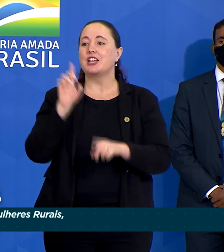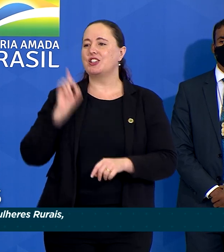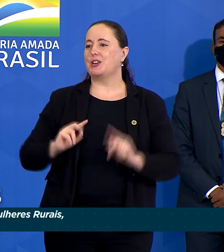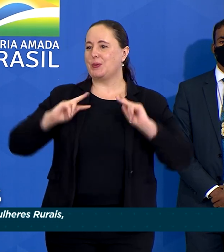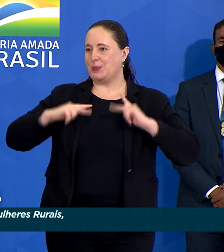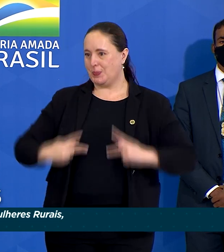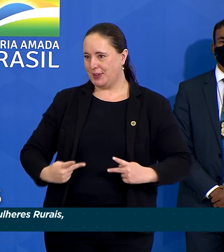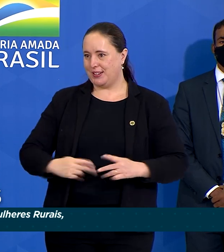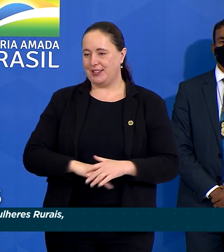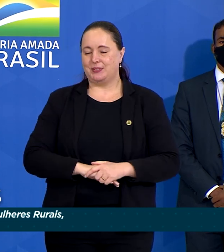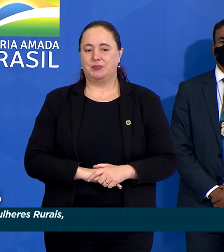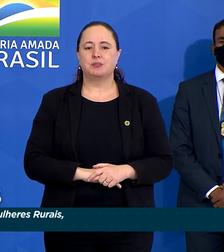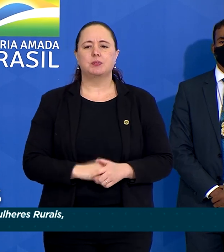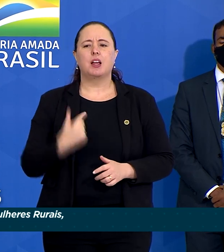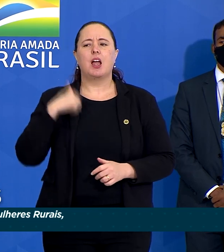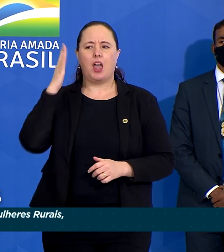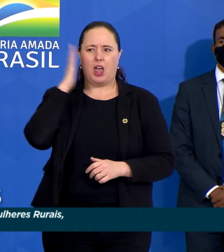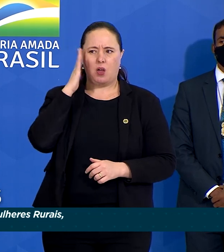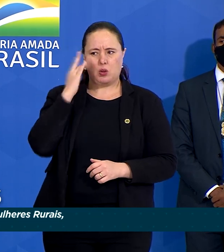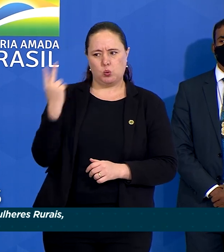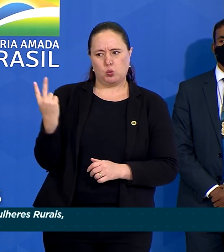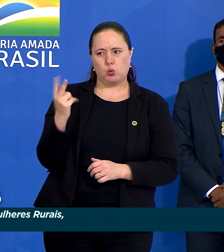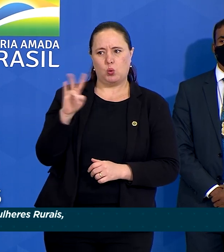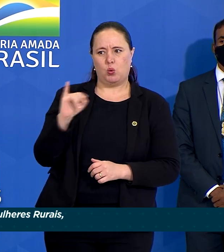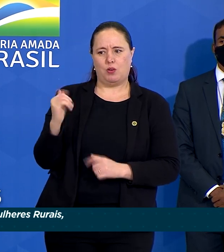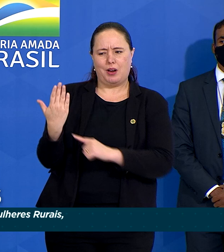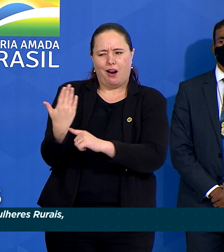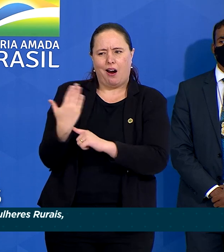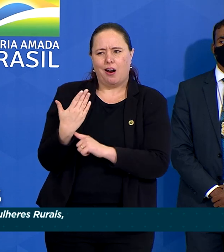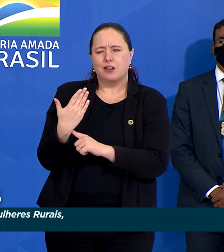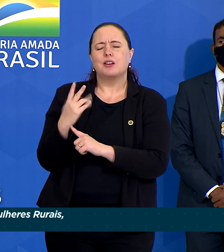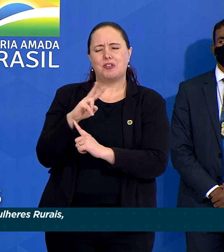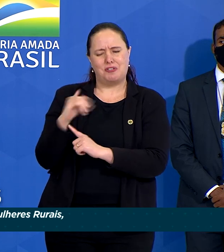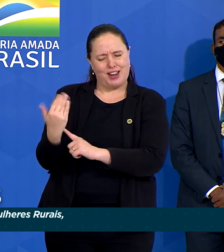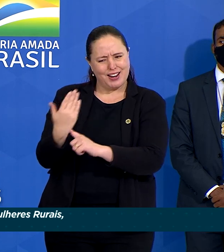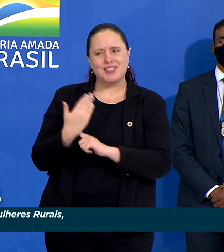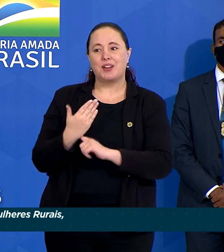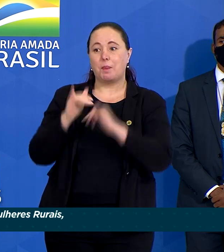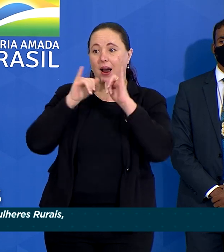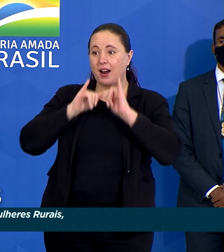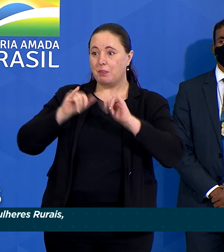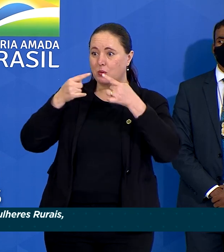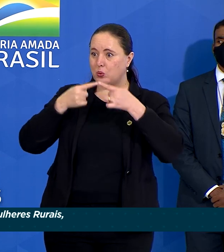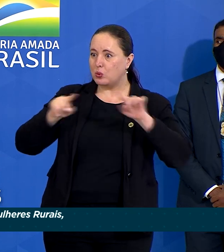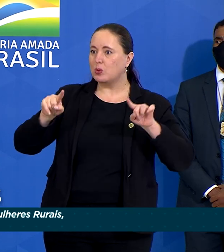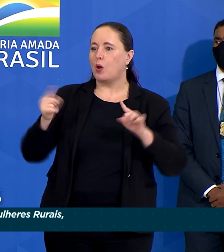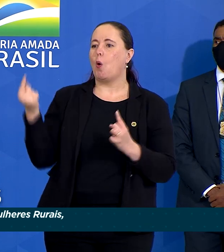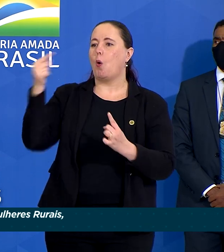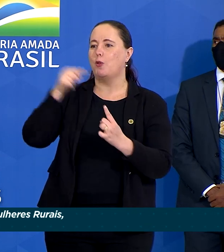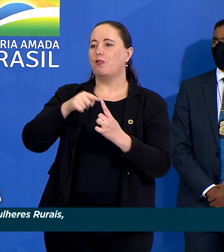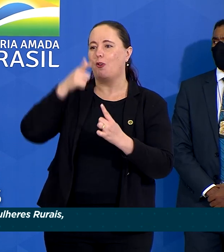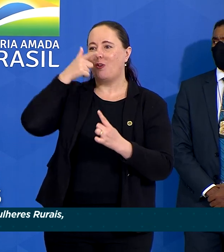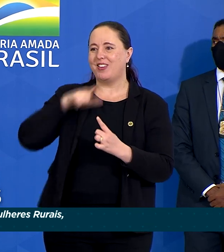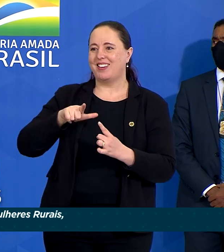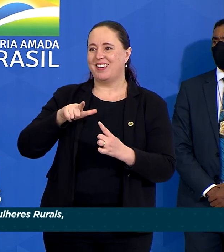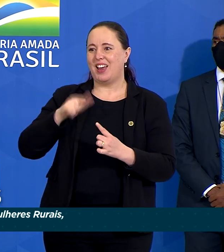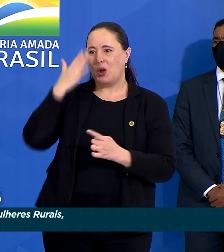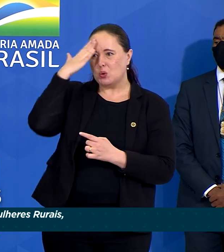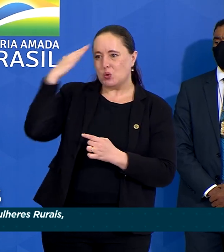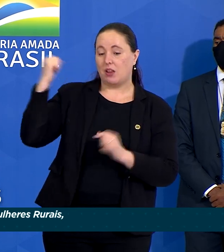humanos. Sei que vocês duas irão contribuir muito para que essa campanha alcance os seus objetivos